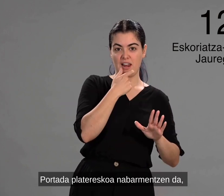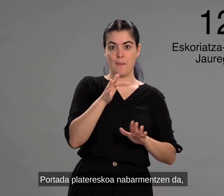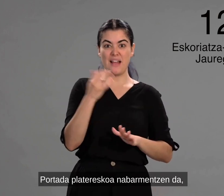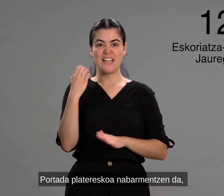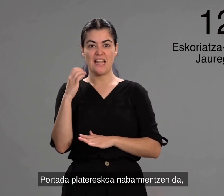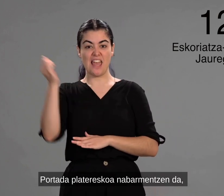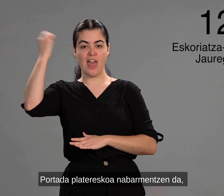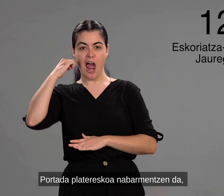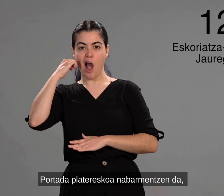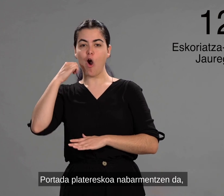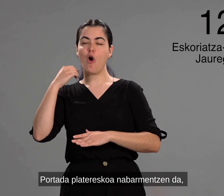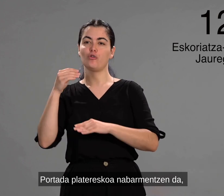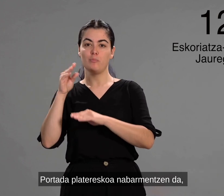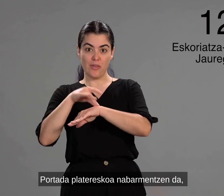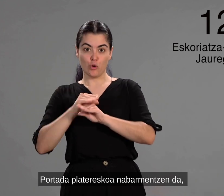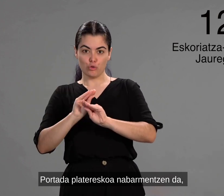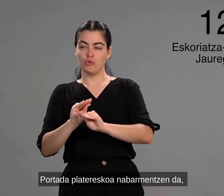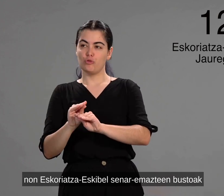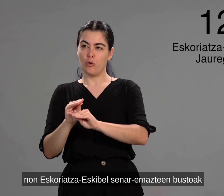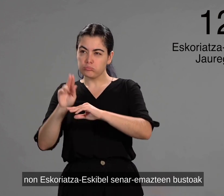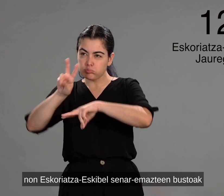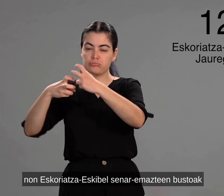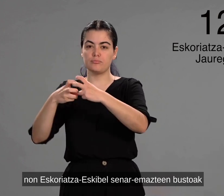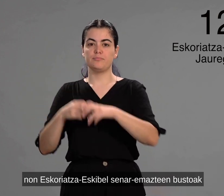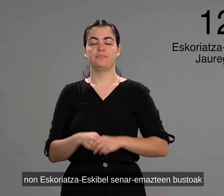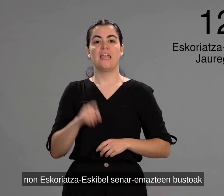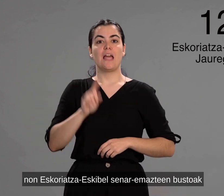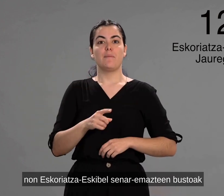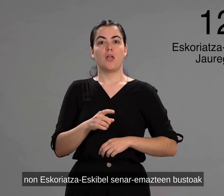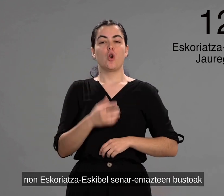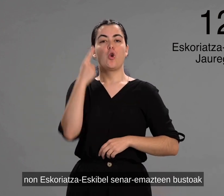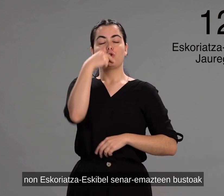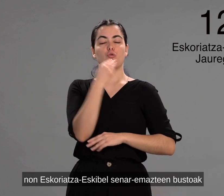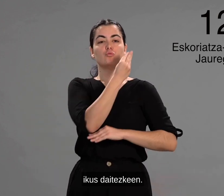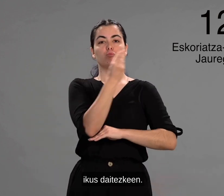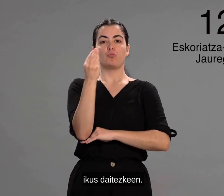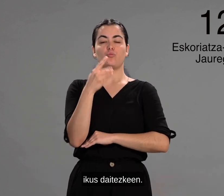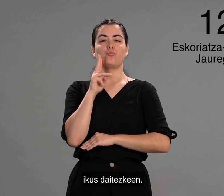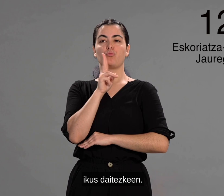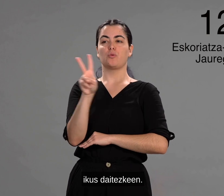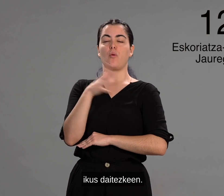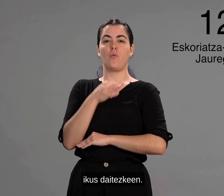Portada platereskoan abarmentzen da, non eskoriatza eskibel senaremazteen bustoak ikus daitezkeen.